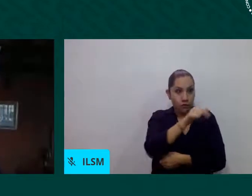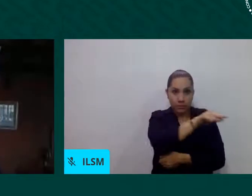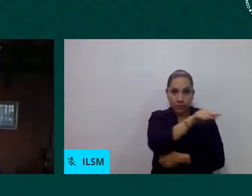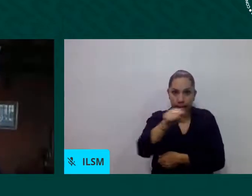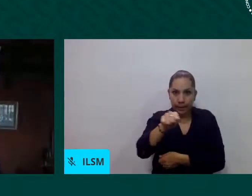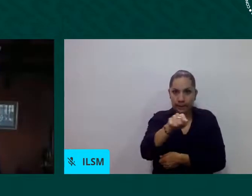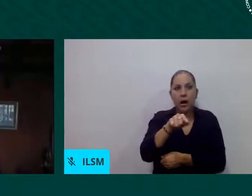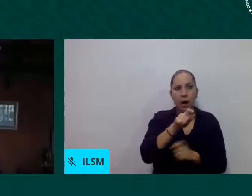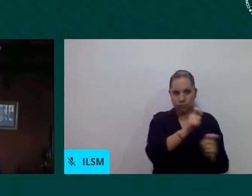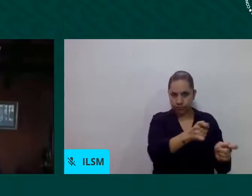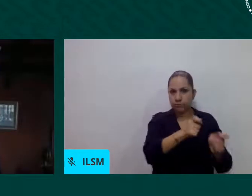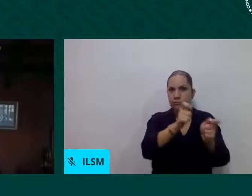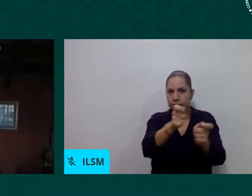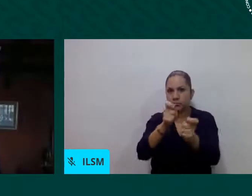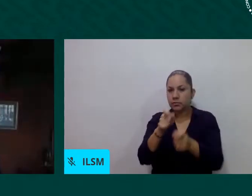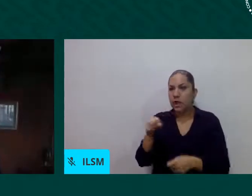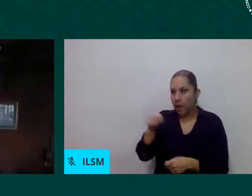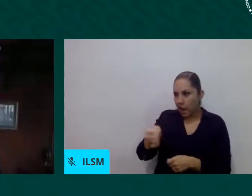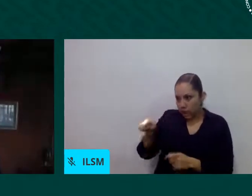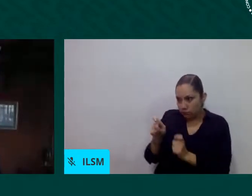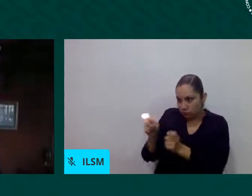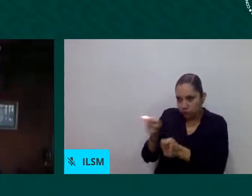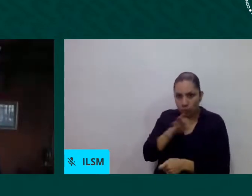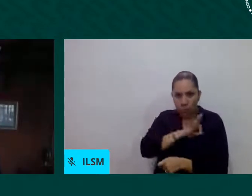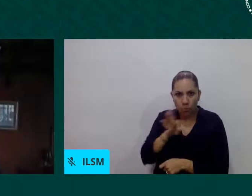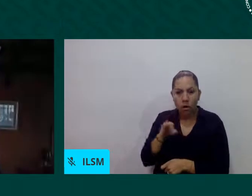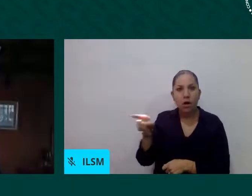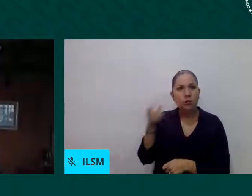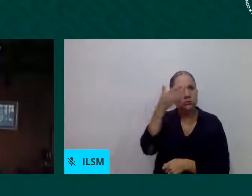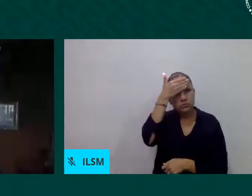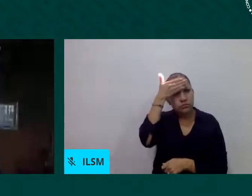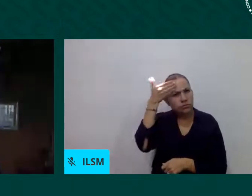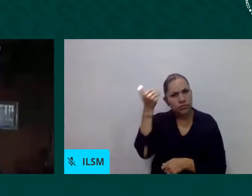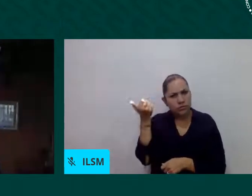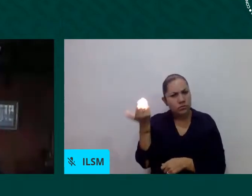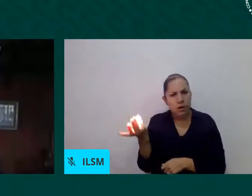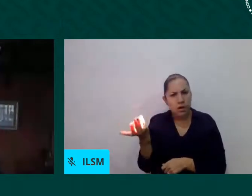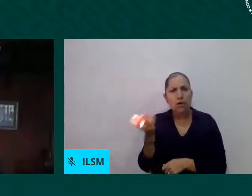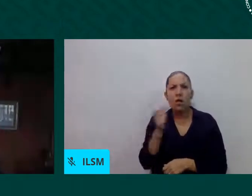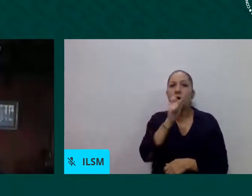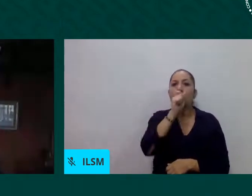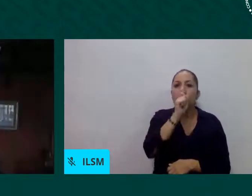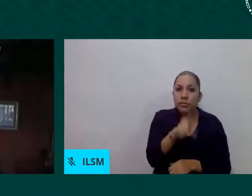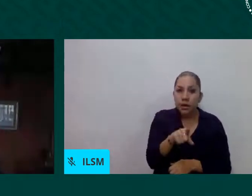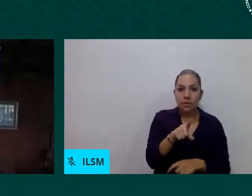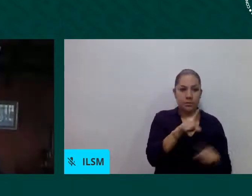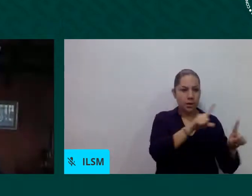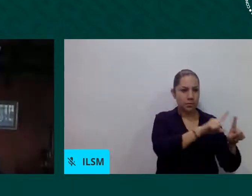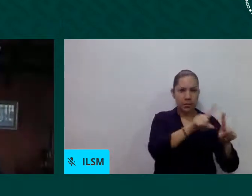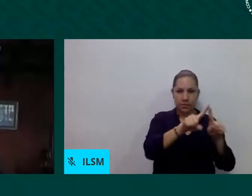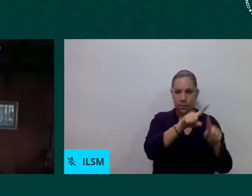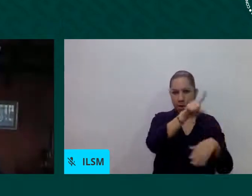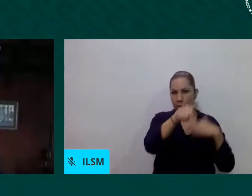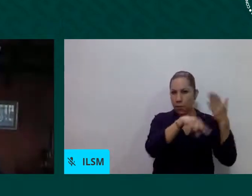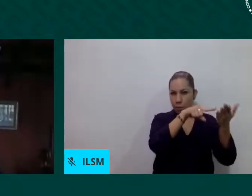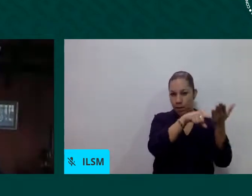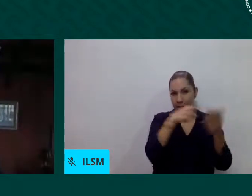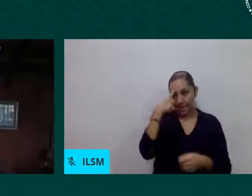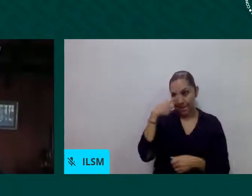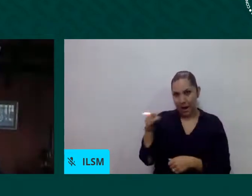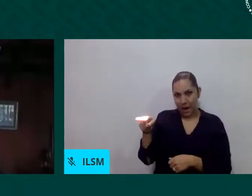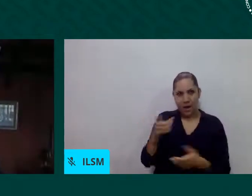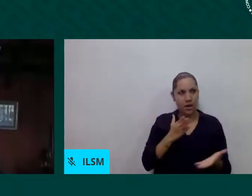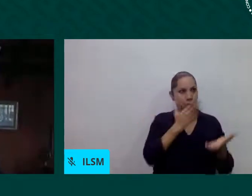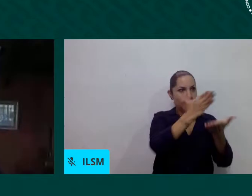lugares donde ellos podían concurrir a solicitar determinados servicios por eso hicimos la guía para las personas